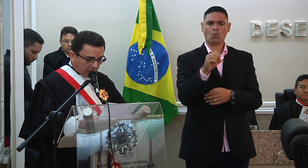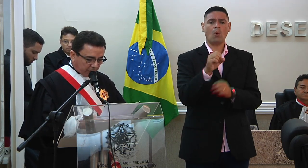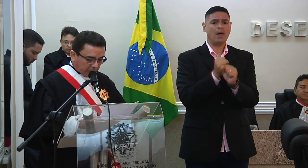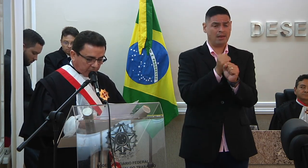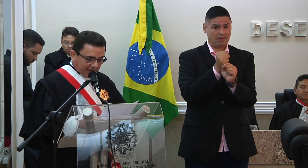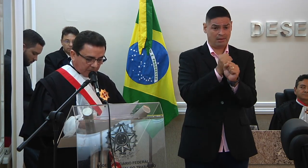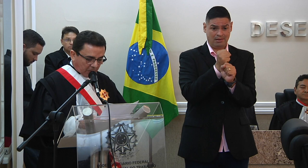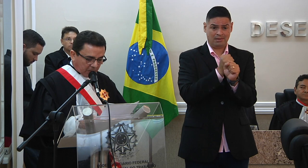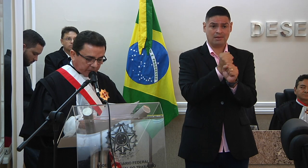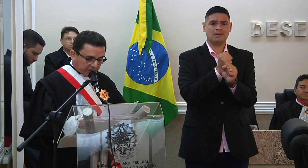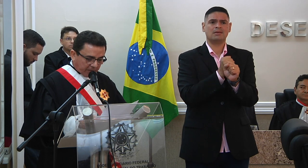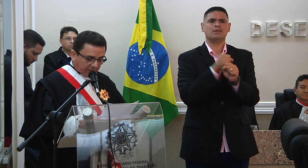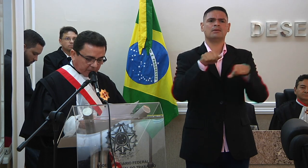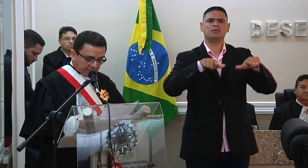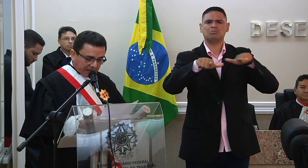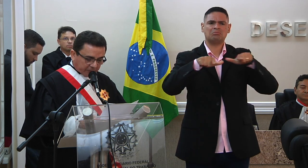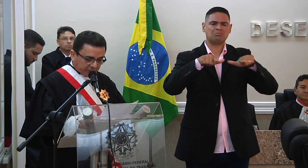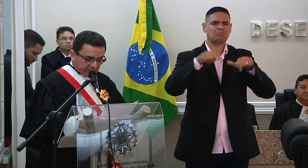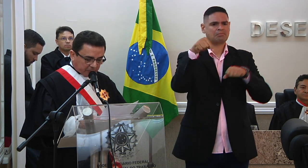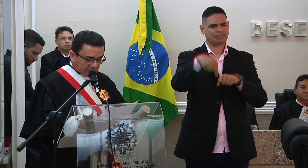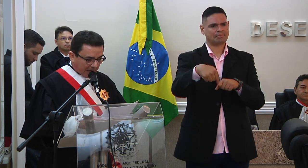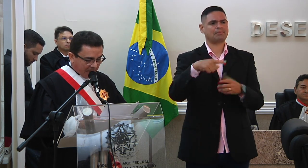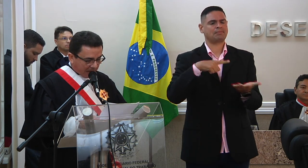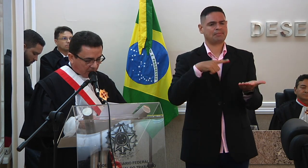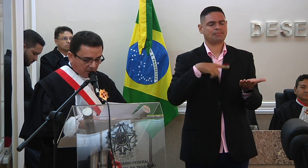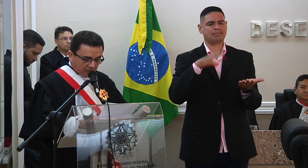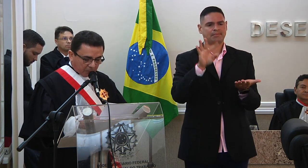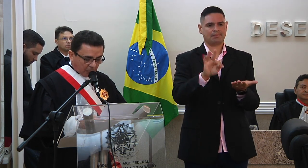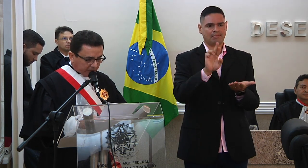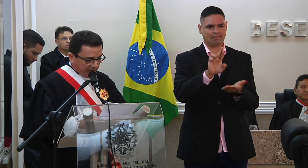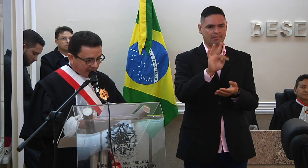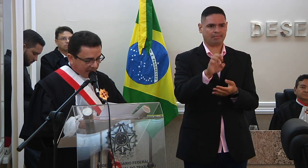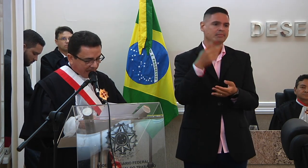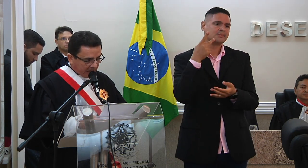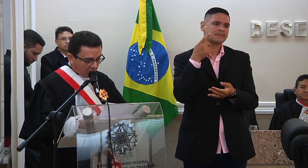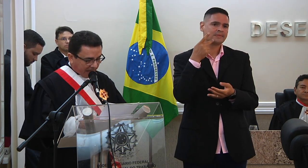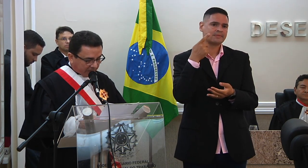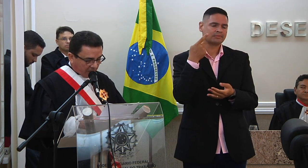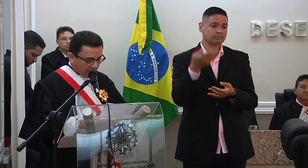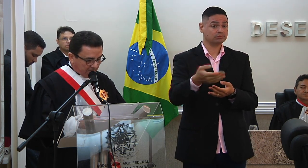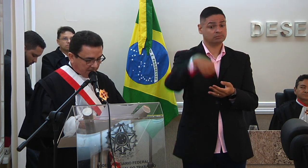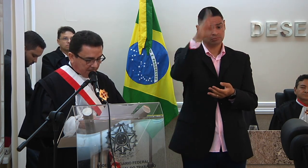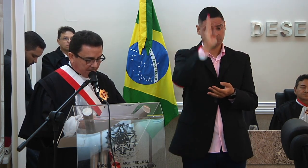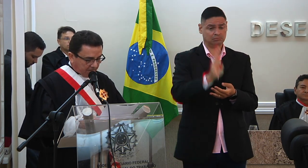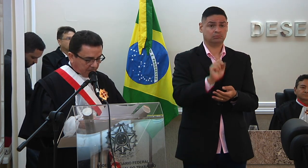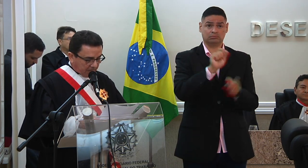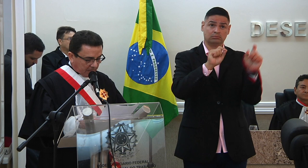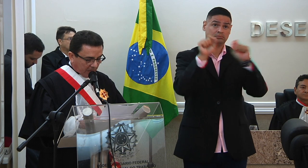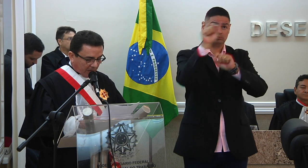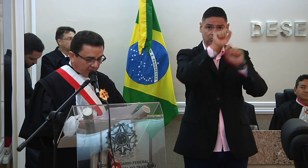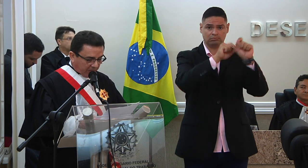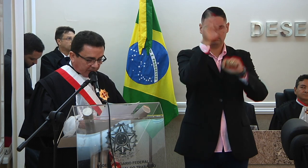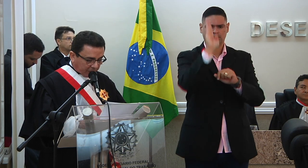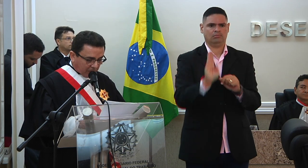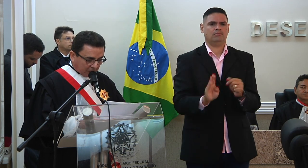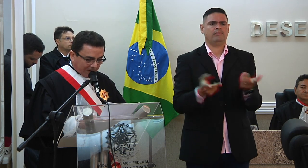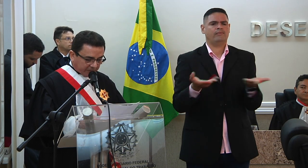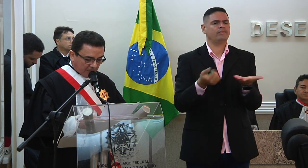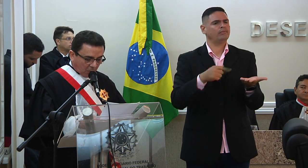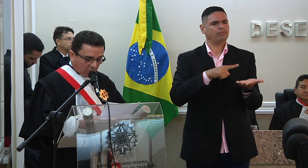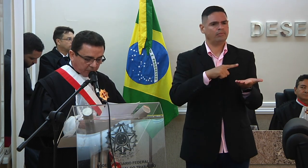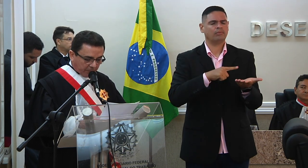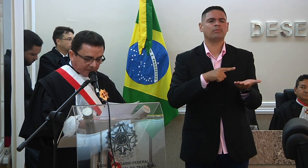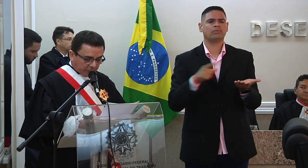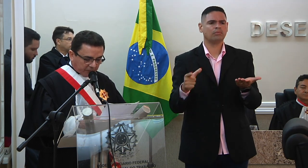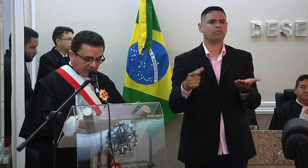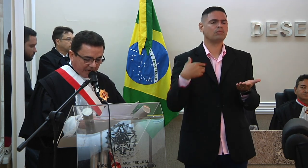prestou os seus valorosos serviços para a justiça do trabalho no Ceará e no Brasil tendo em vista a sua